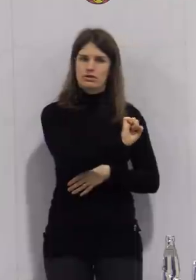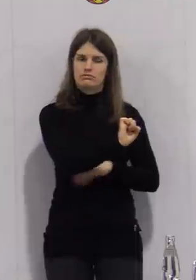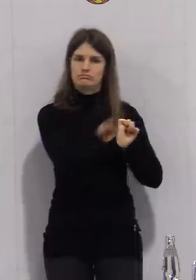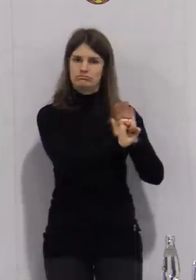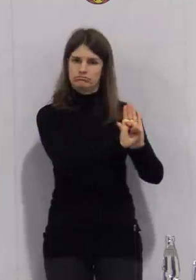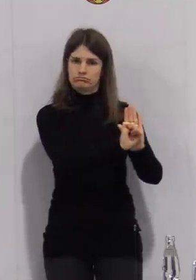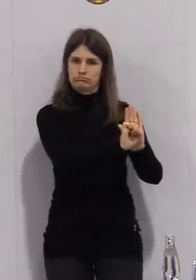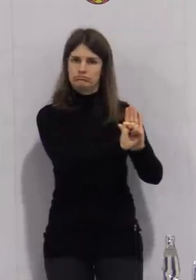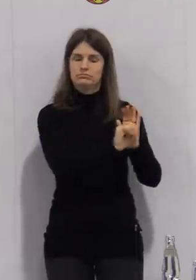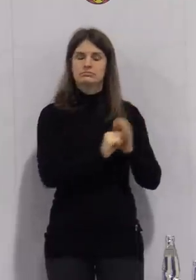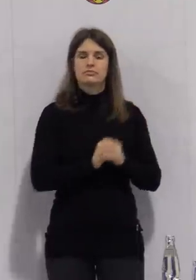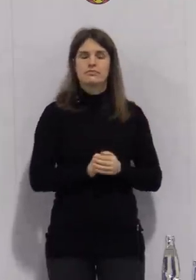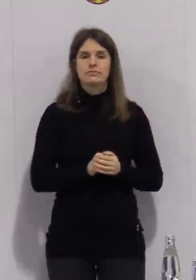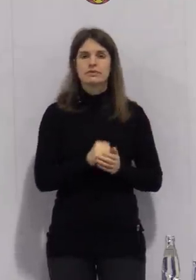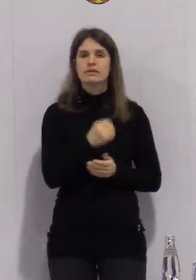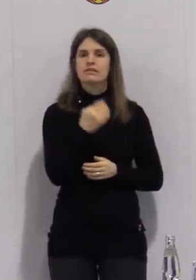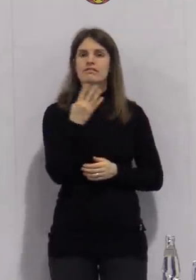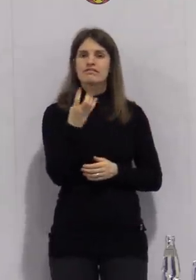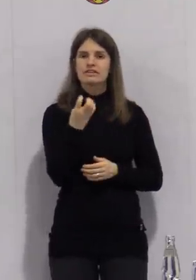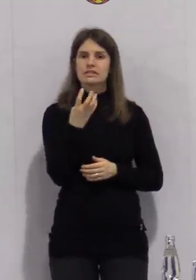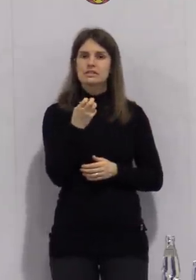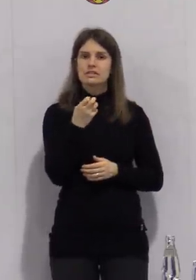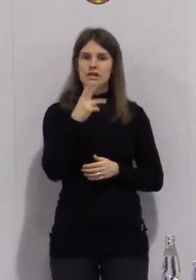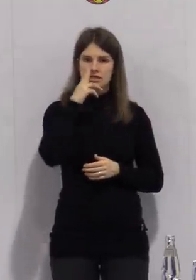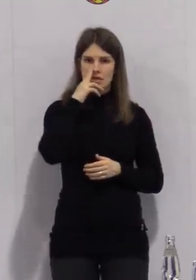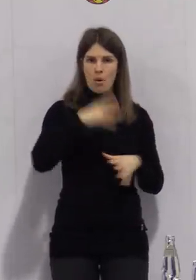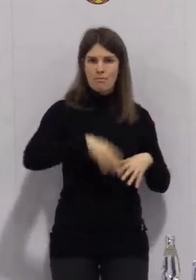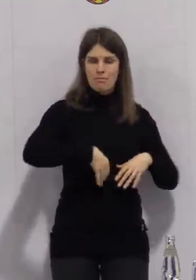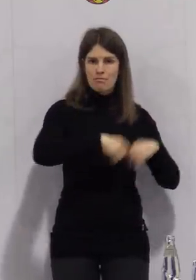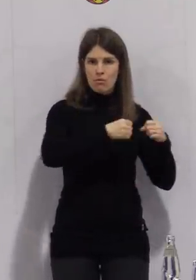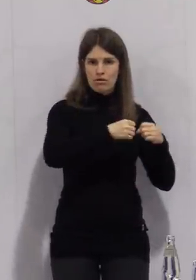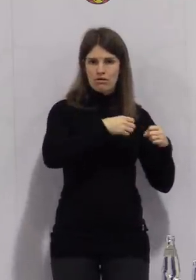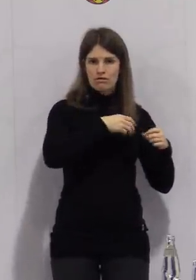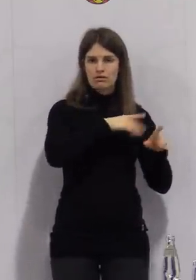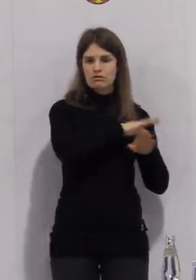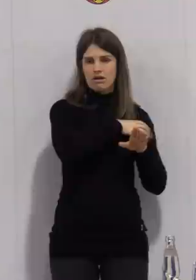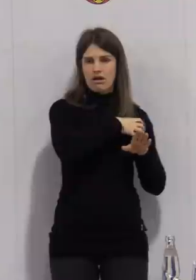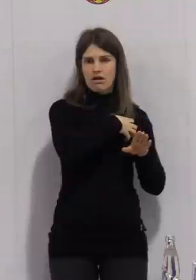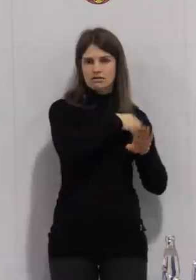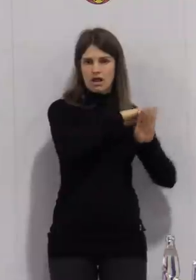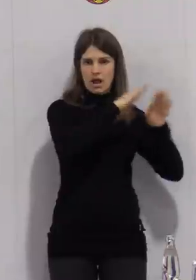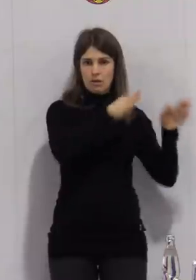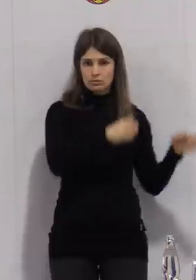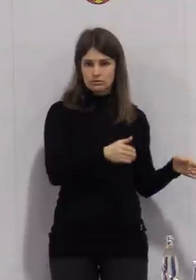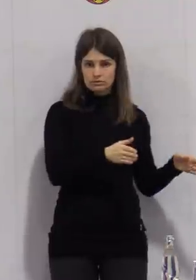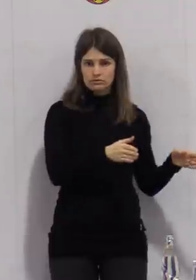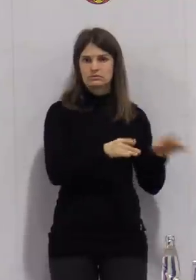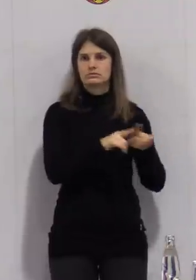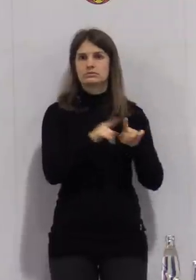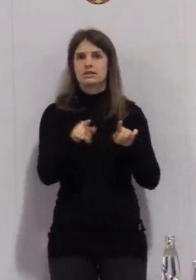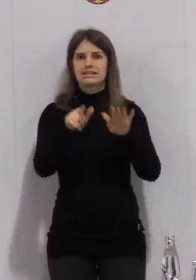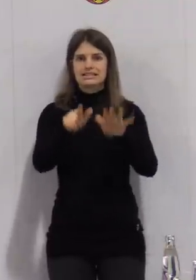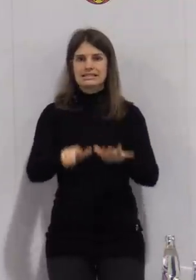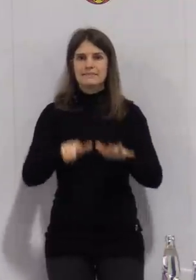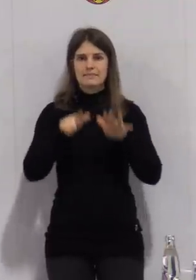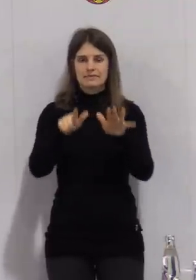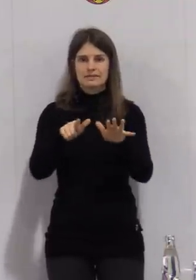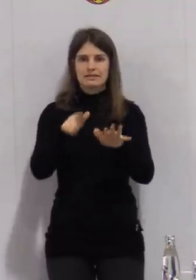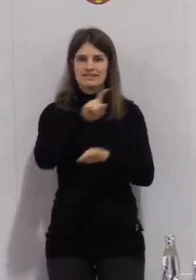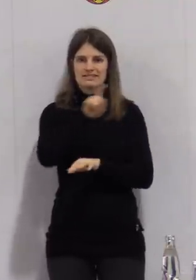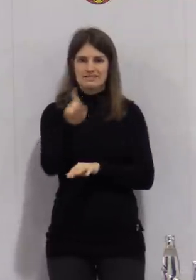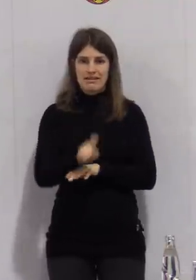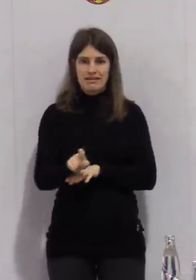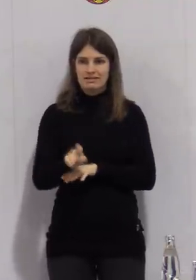befinden sich 40 Patienten im Nauhurger Klinikum in Behandlung, 17 im Zeitzer